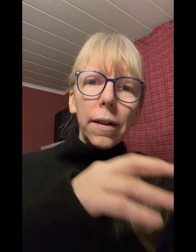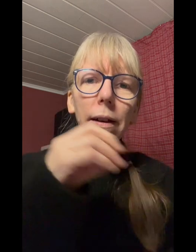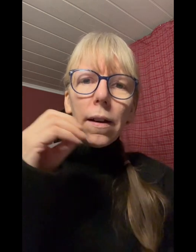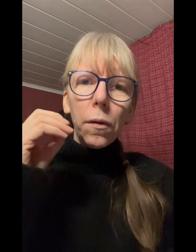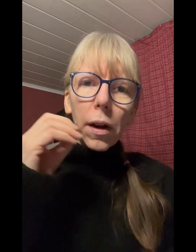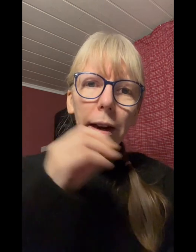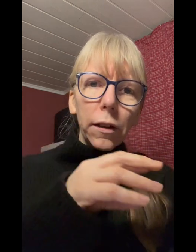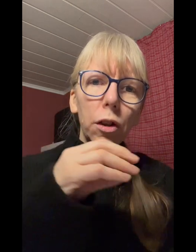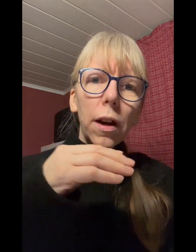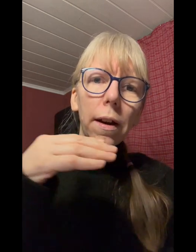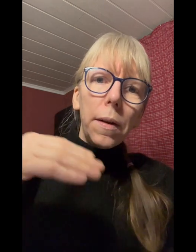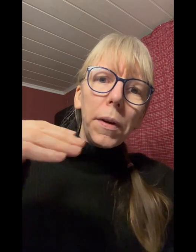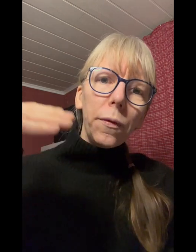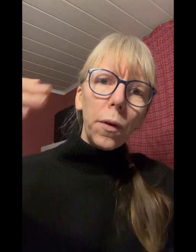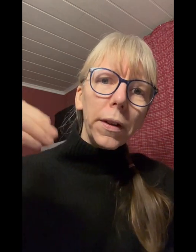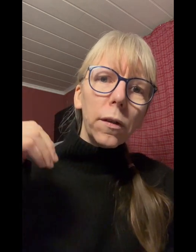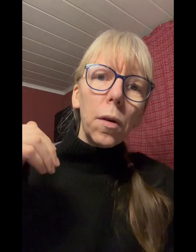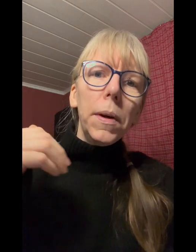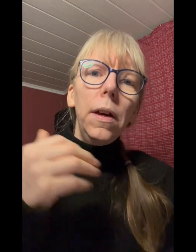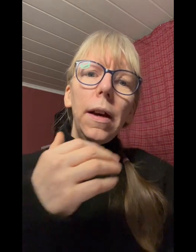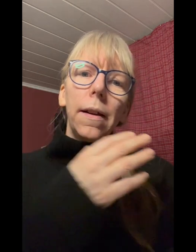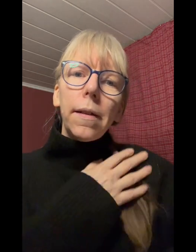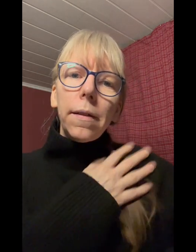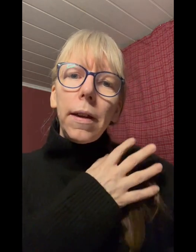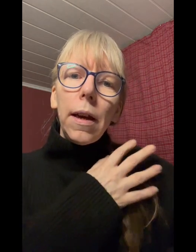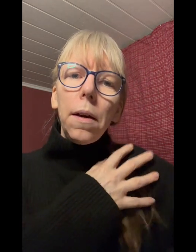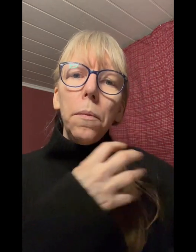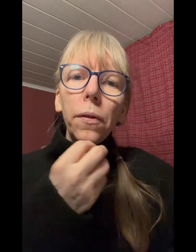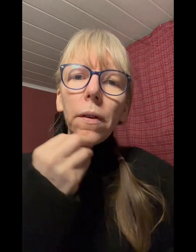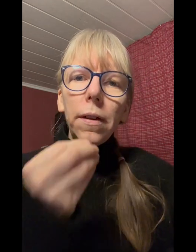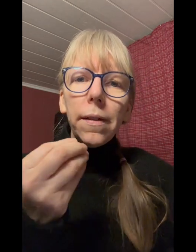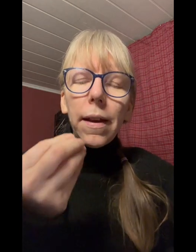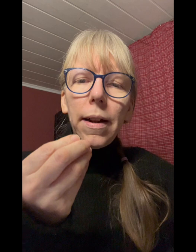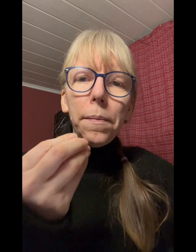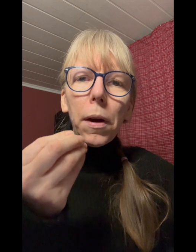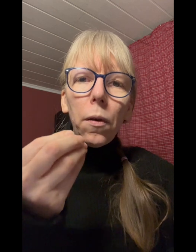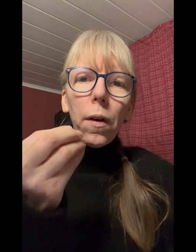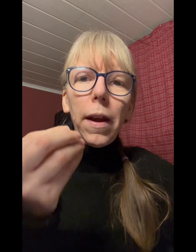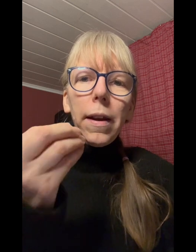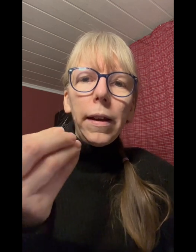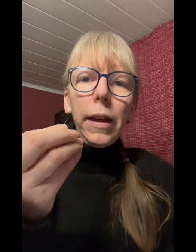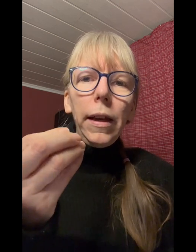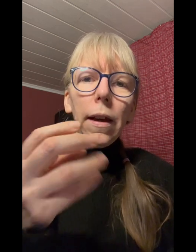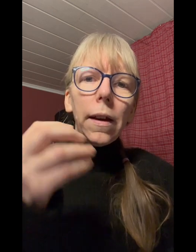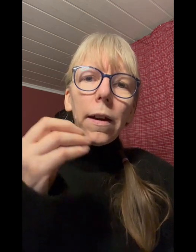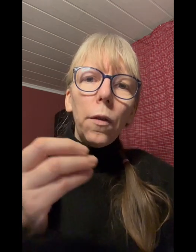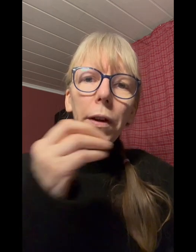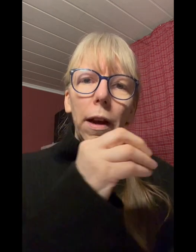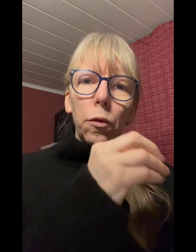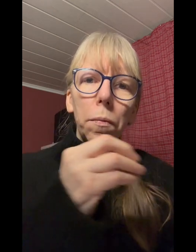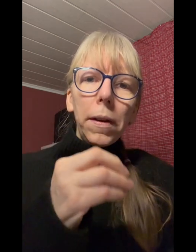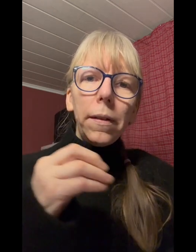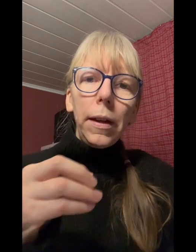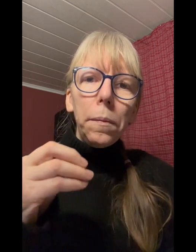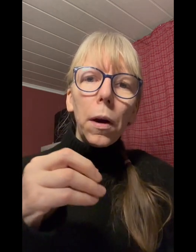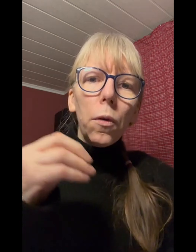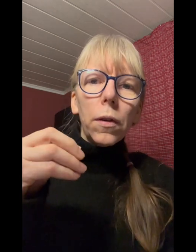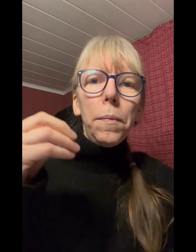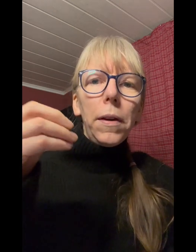tanken oder elektrisch laden damit ich vorwärts komme das heißt die muskeln zellen brauchen energie genau wie ein auto benzin braucht damit es